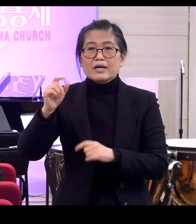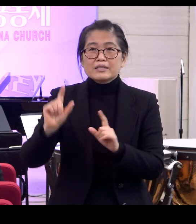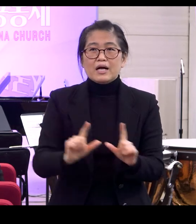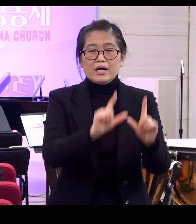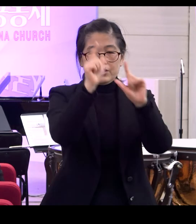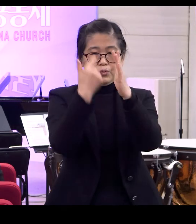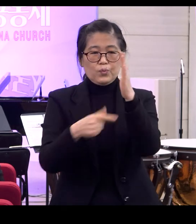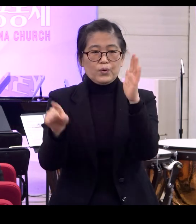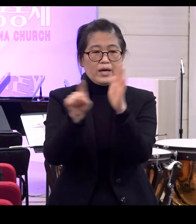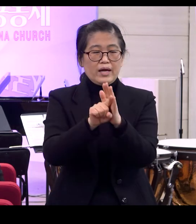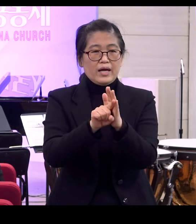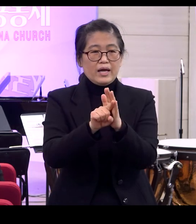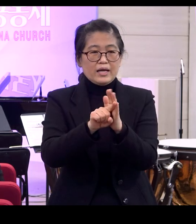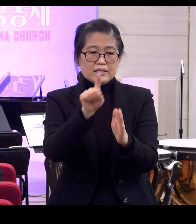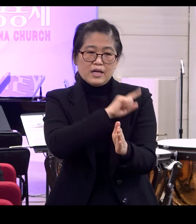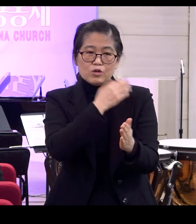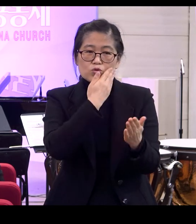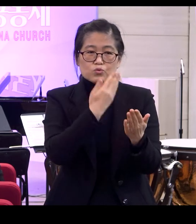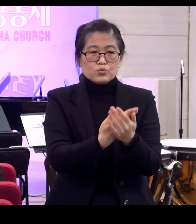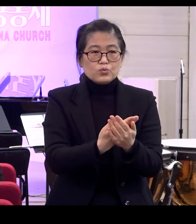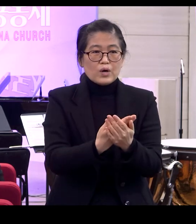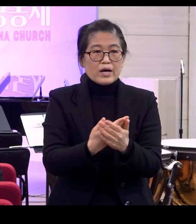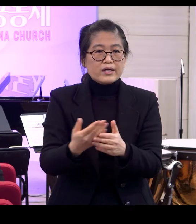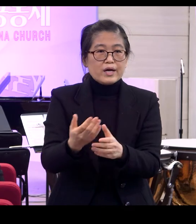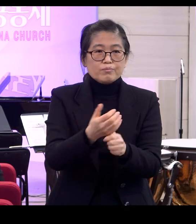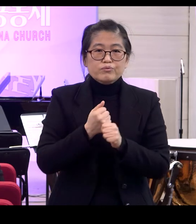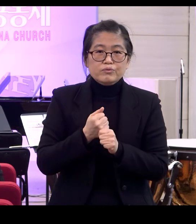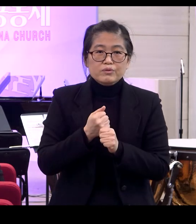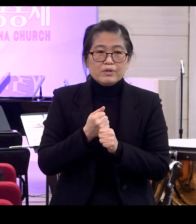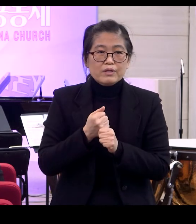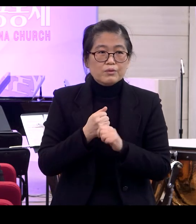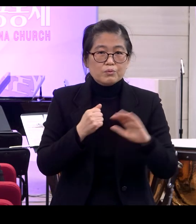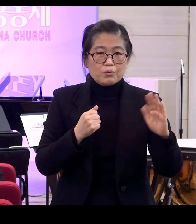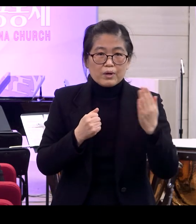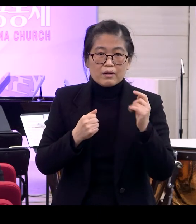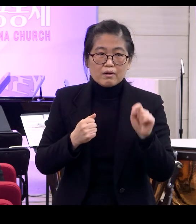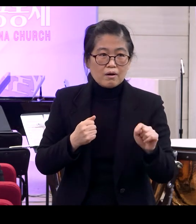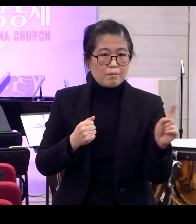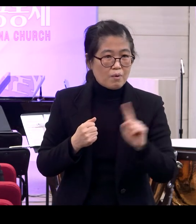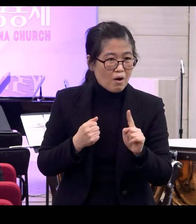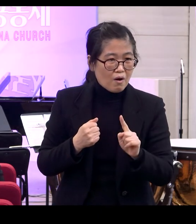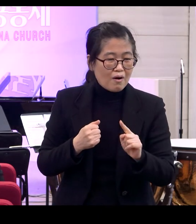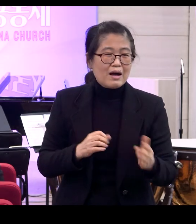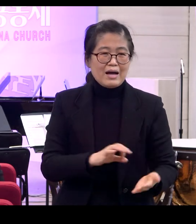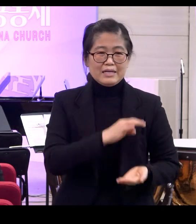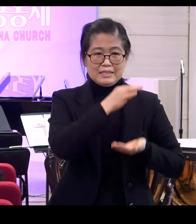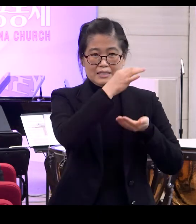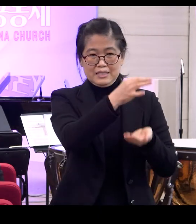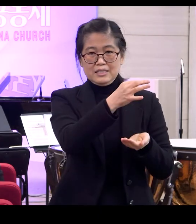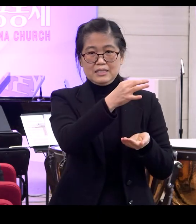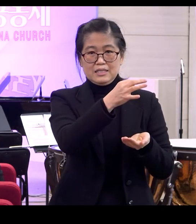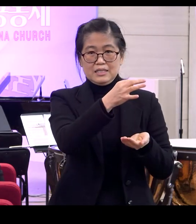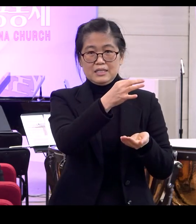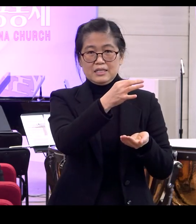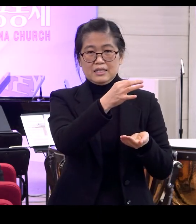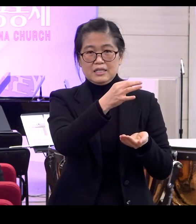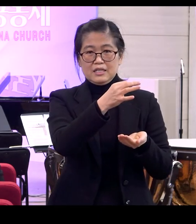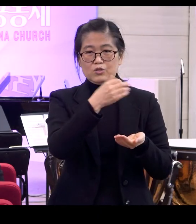살기 위해서 가장 중요하게 붙들어 할 것이 있다고 한다면 그게 바로 가치예요 그게 바로